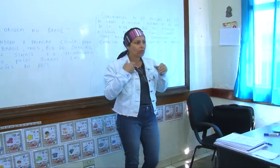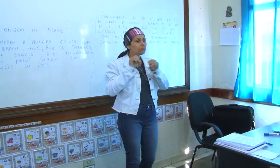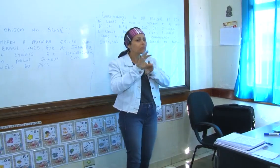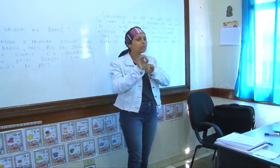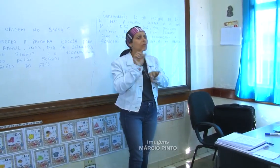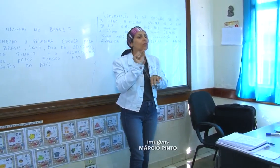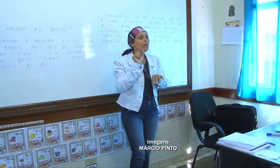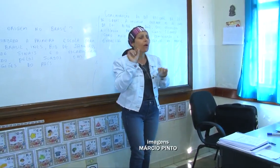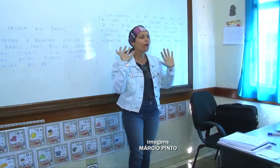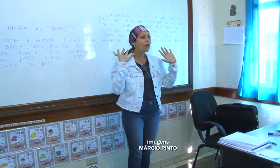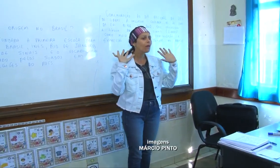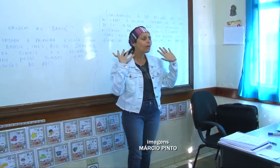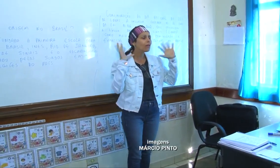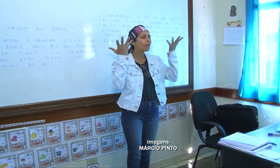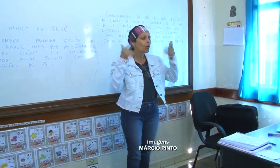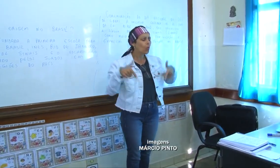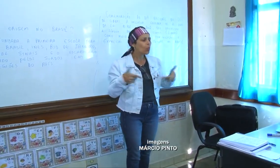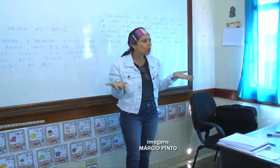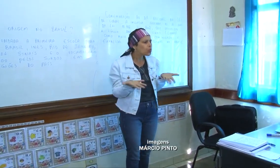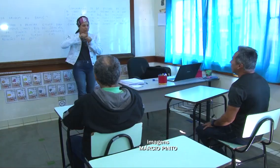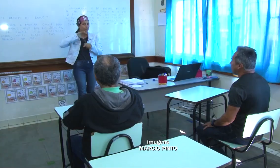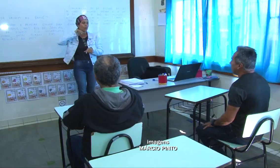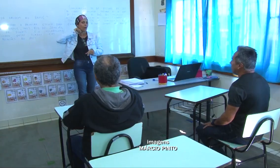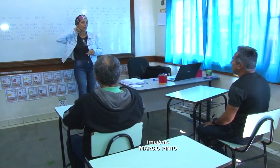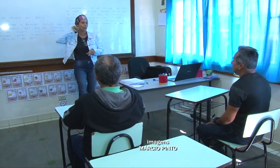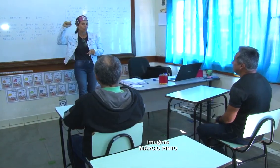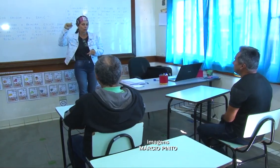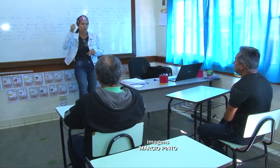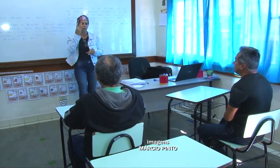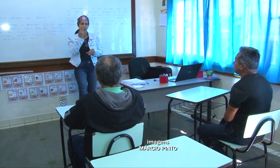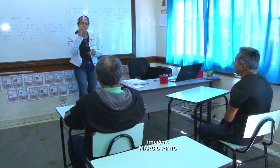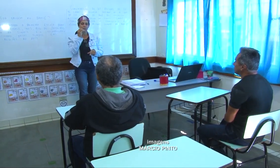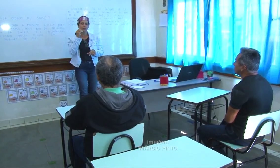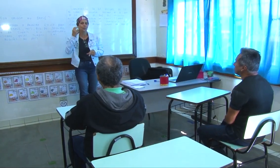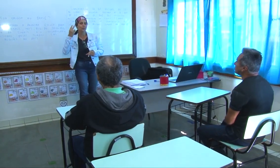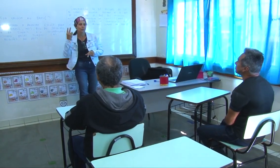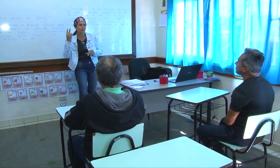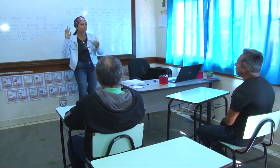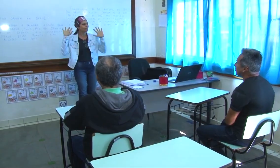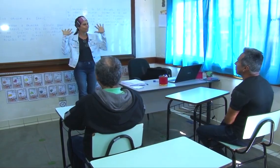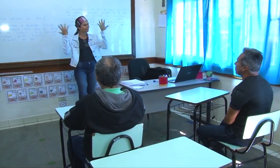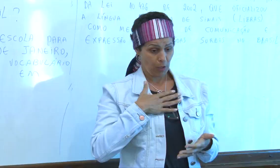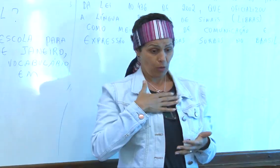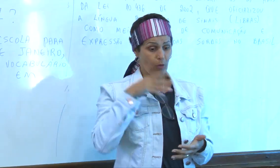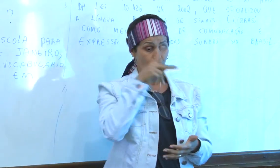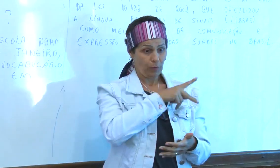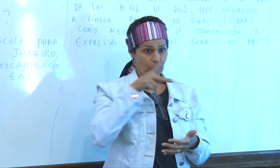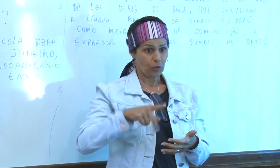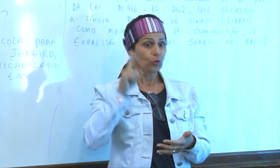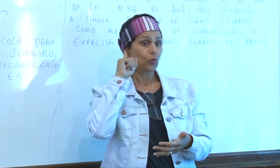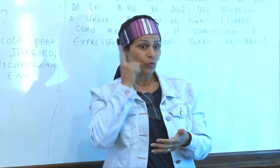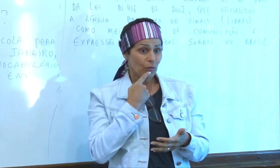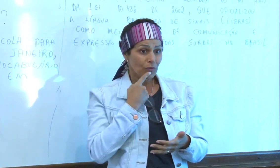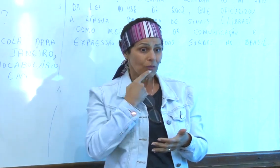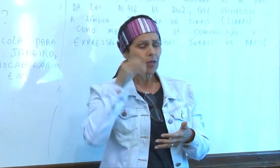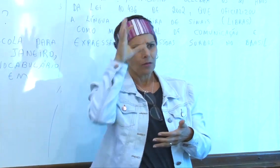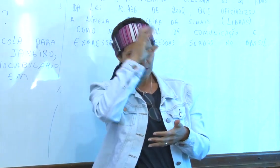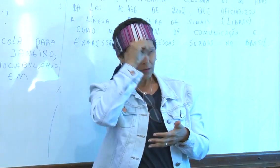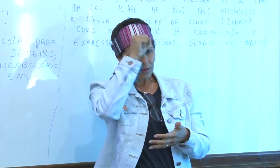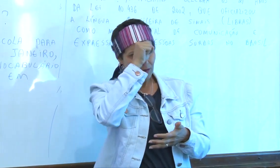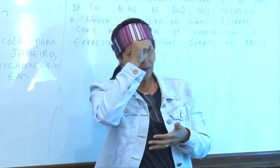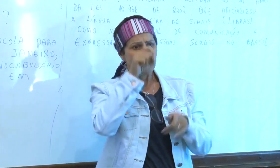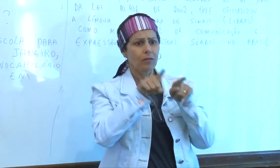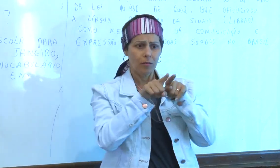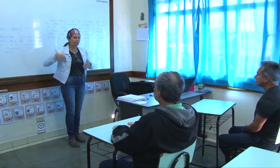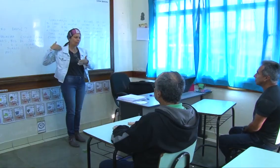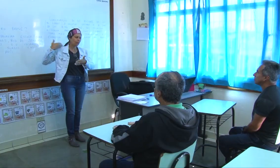Sinais que traduzem o conteúdo explicado pelas professoras e olhos atentos às aulas. Há 64 anos, o Centro